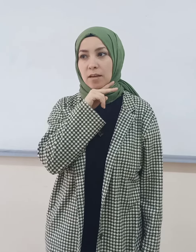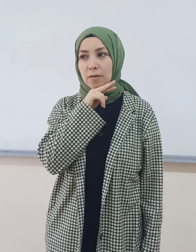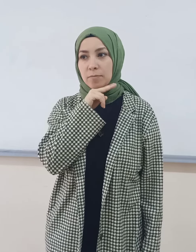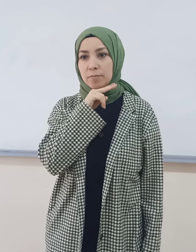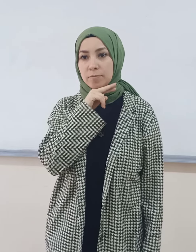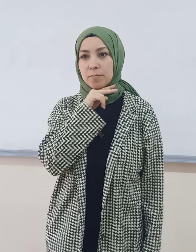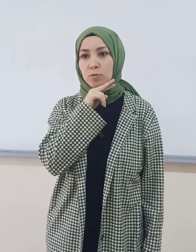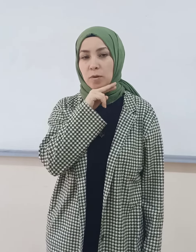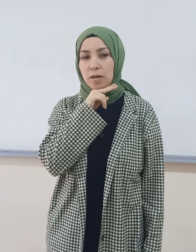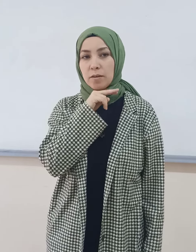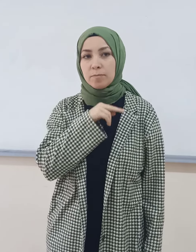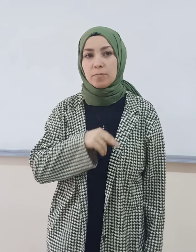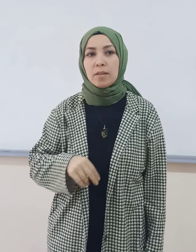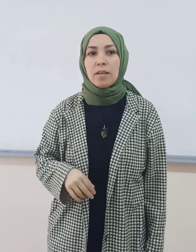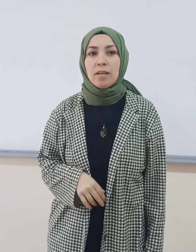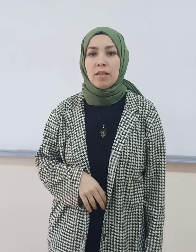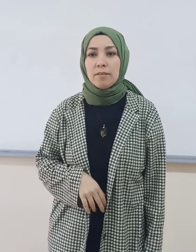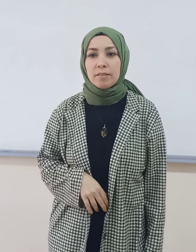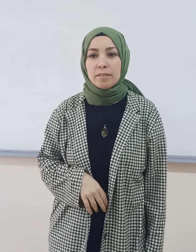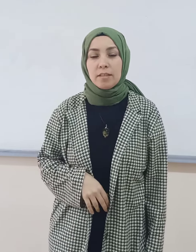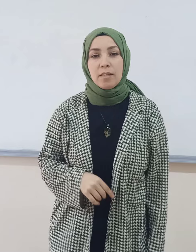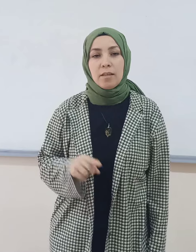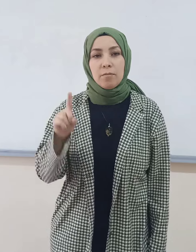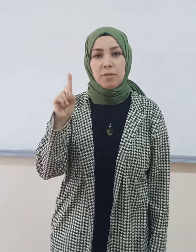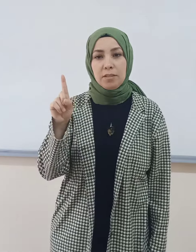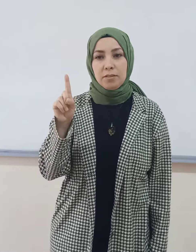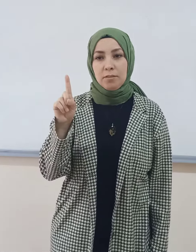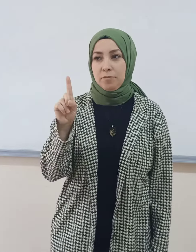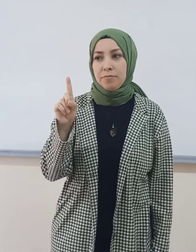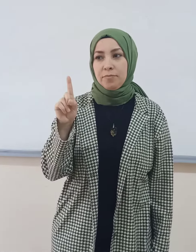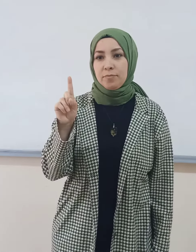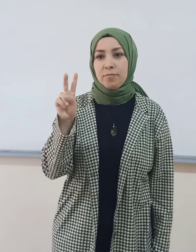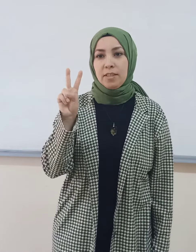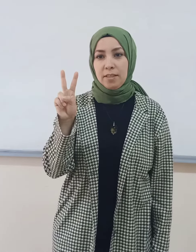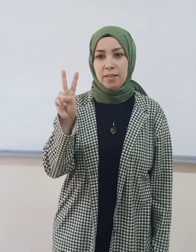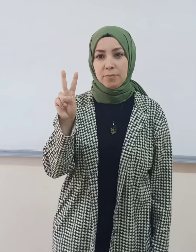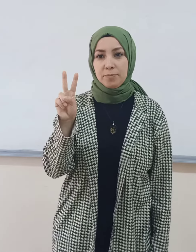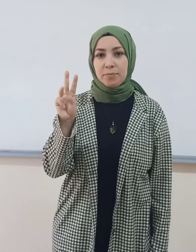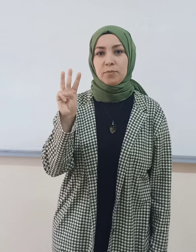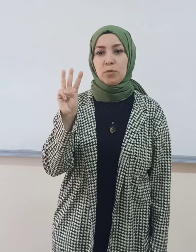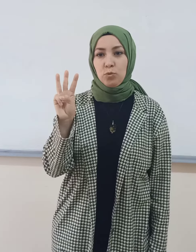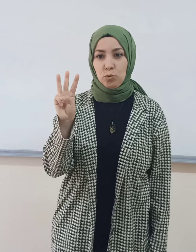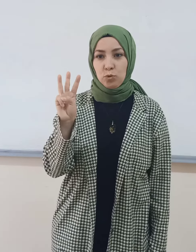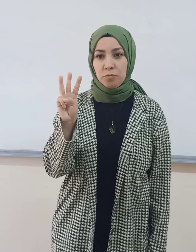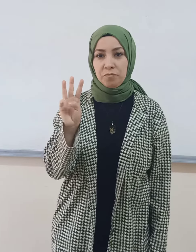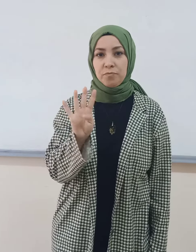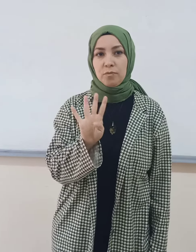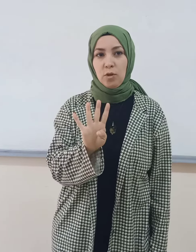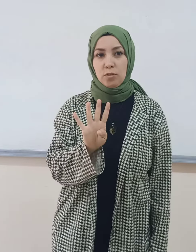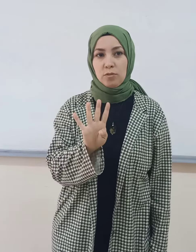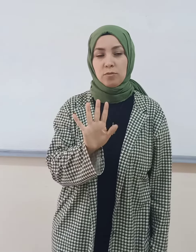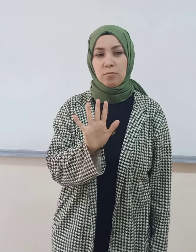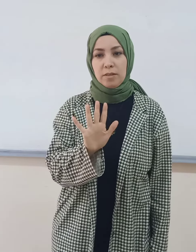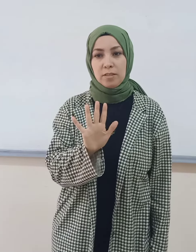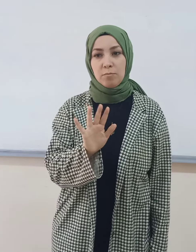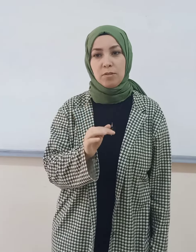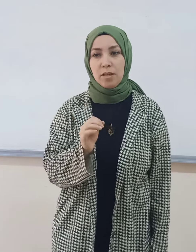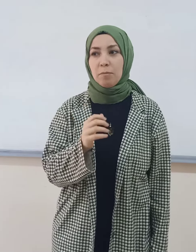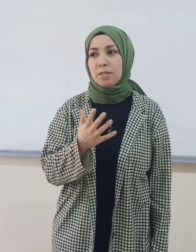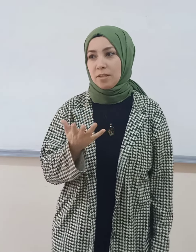Rakam, numara. Evet. 1, 2, 3, 4, 5, 1'den 5'e